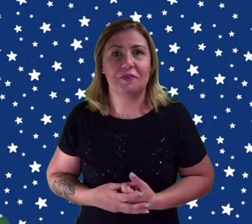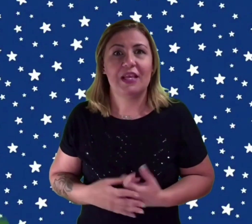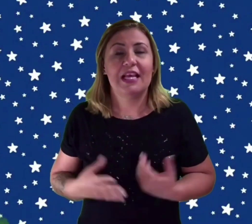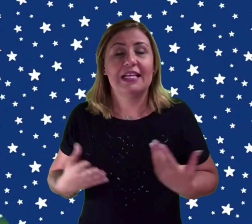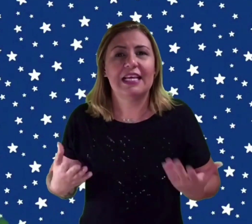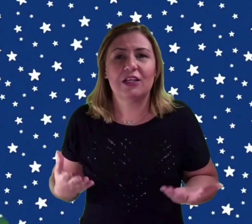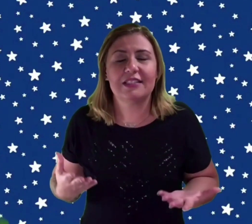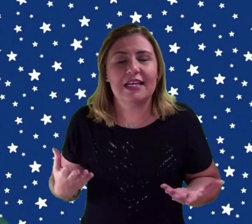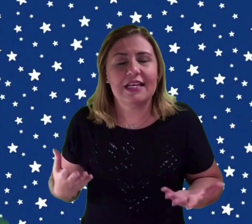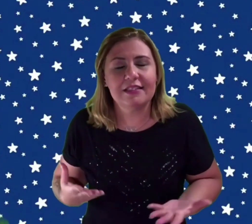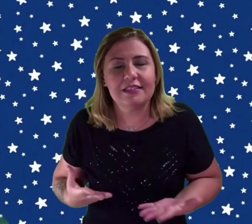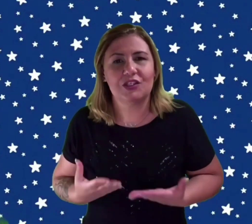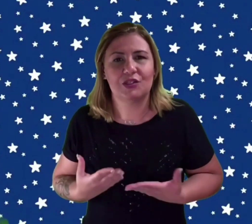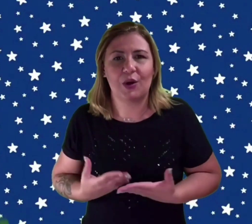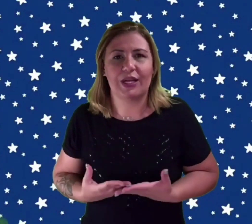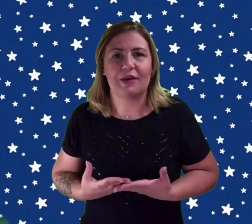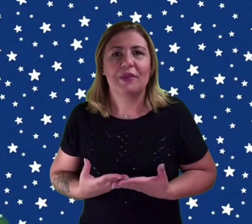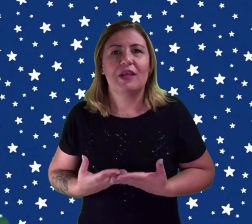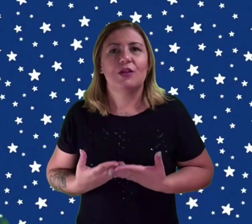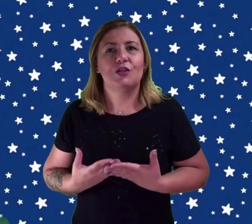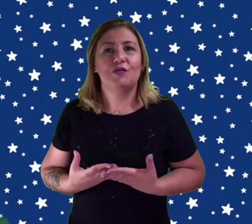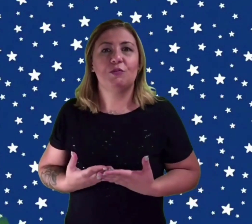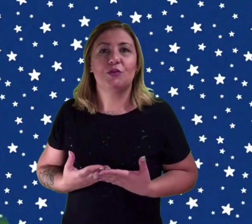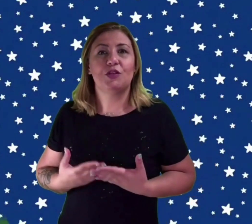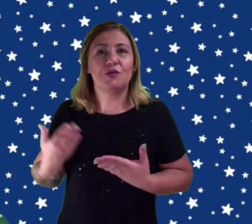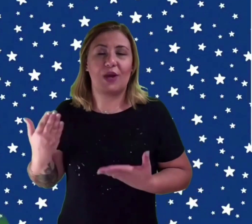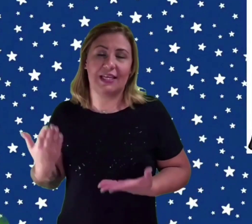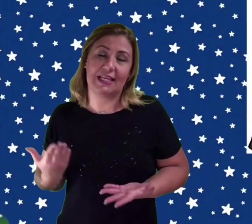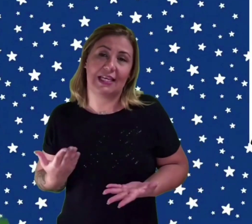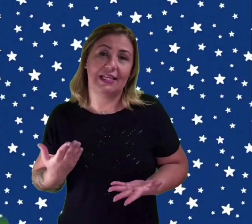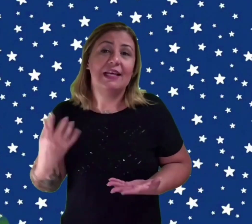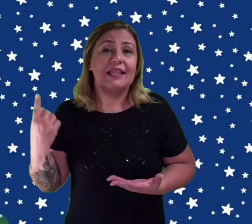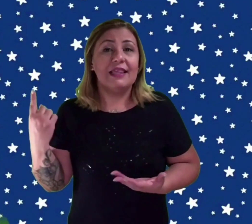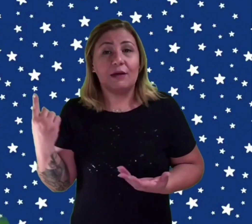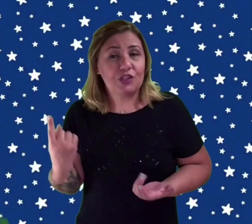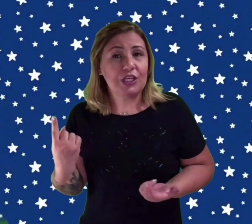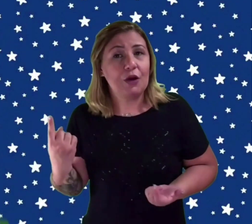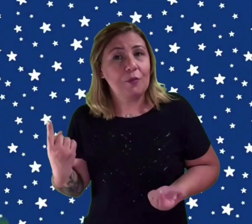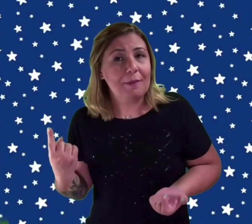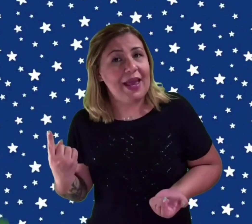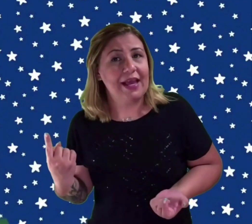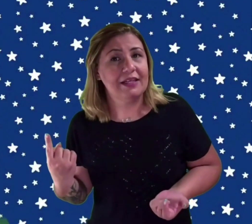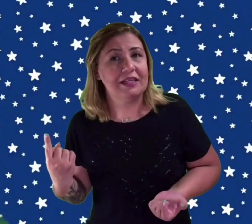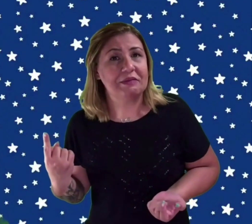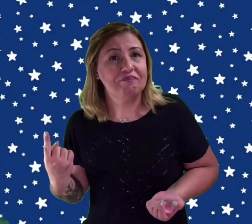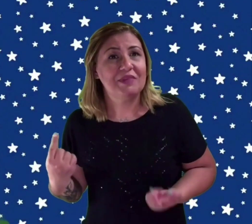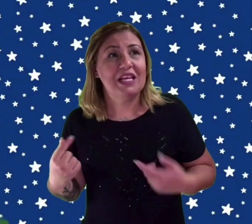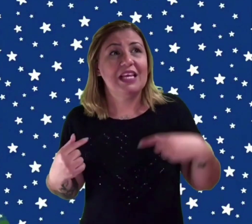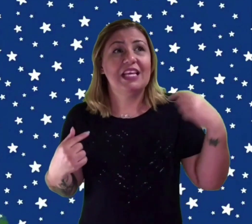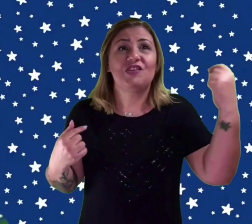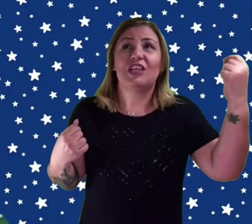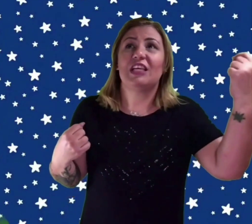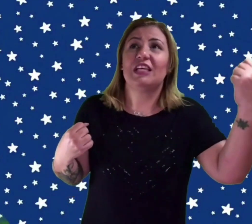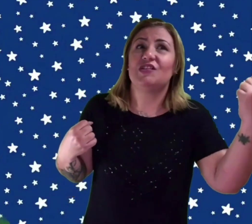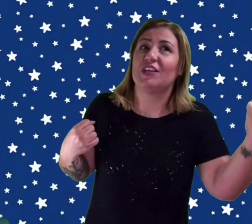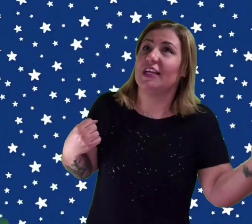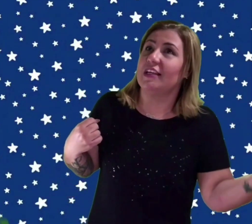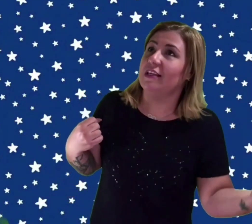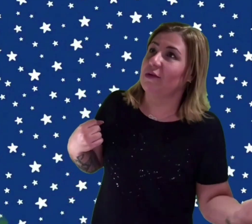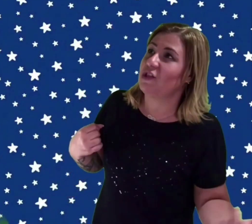Na nossa linda história, nós vimos que o Joaquim não tinha uma perna e que tinha estrela que não